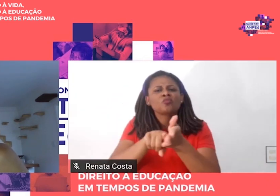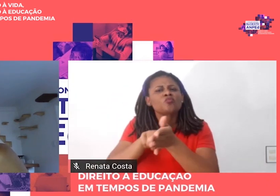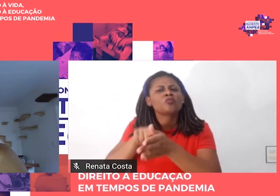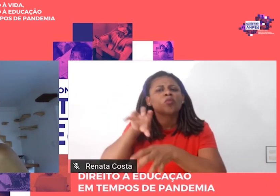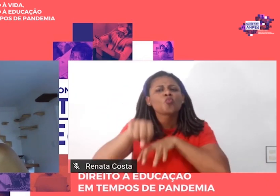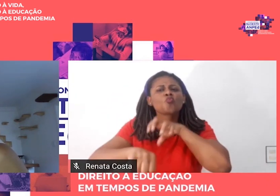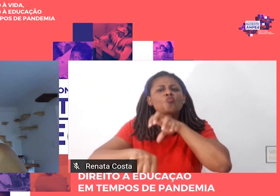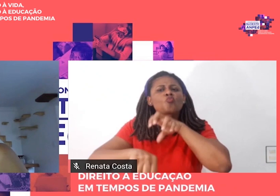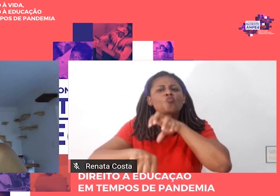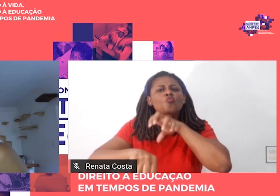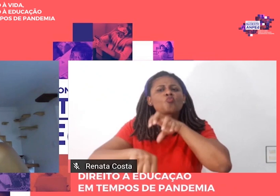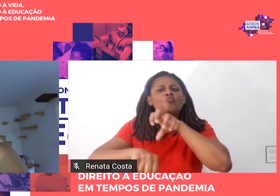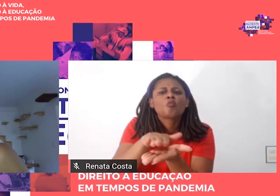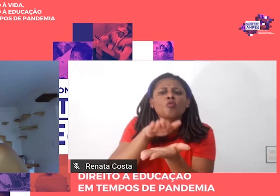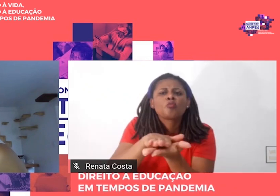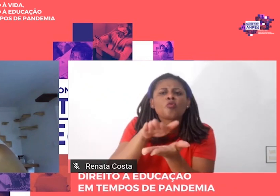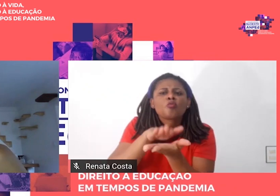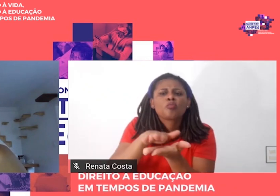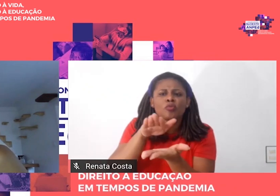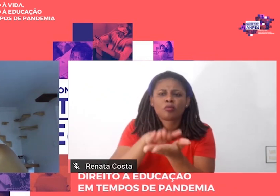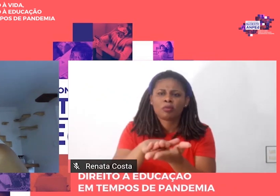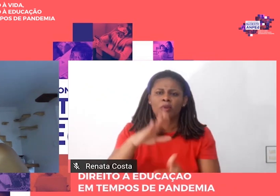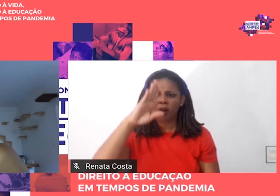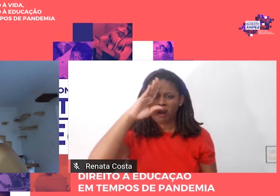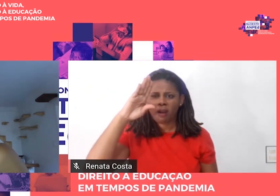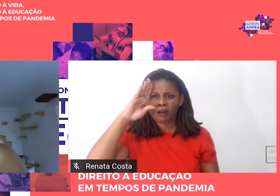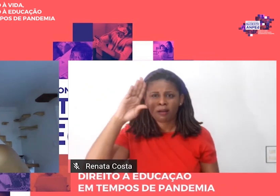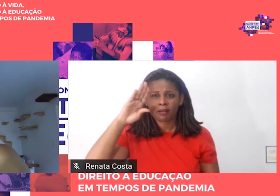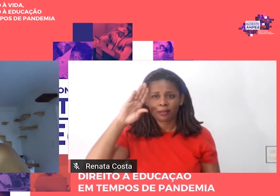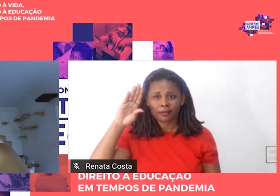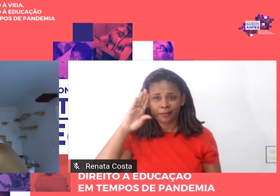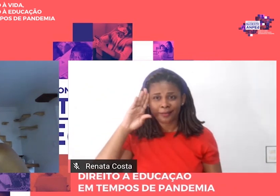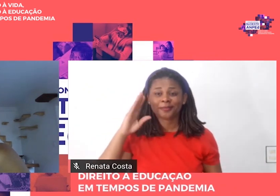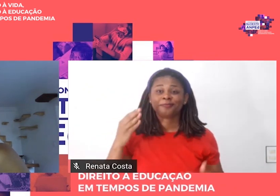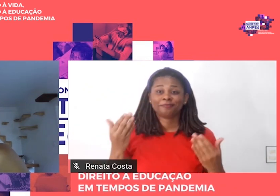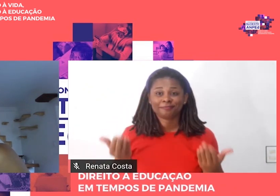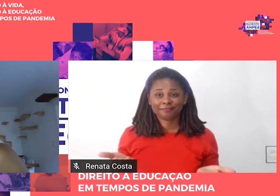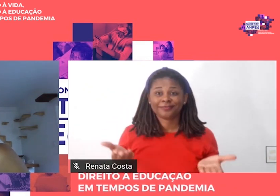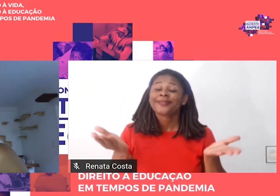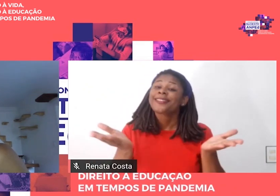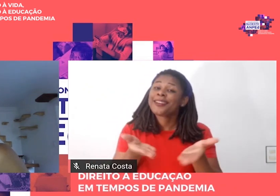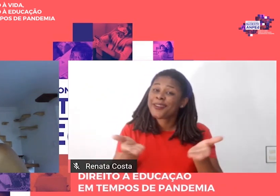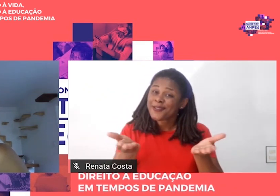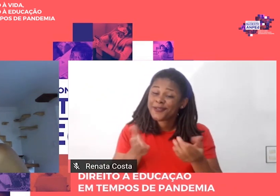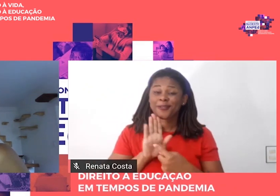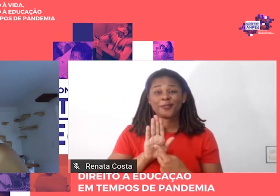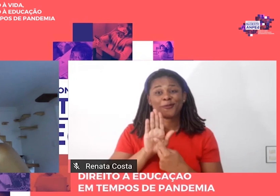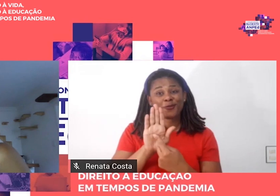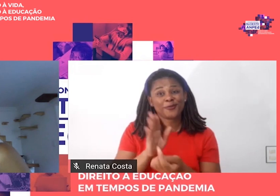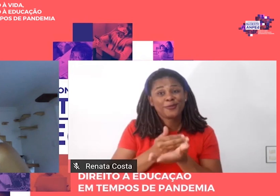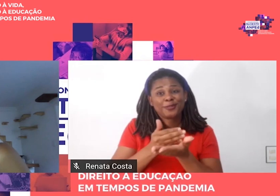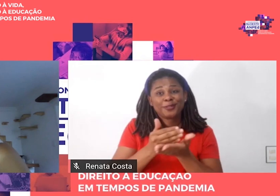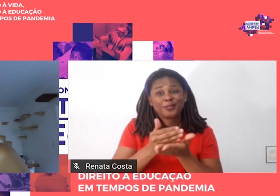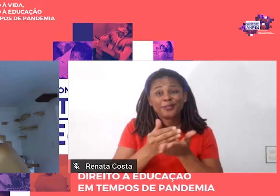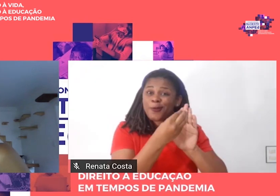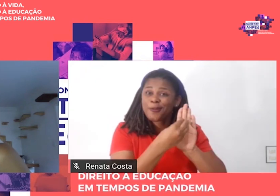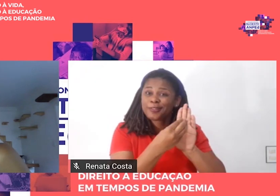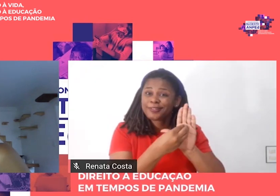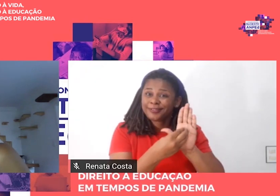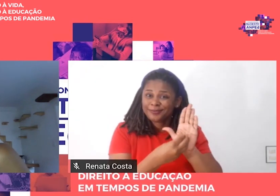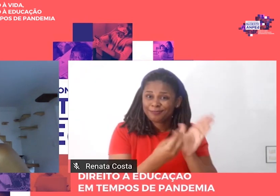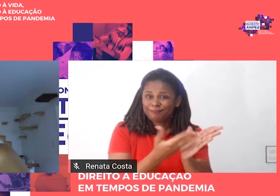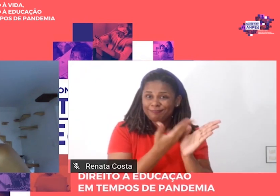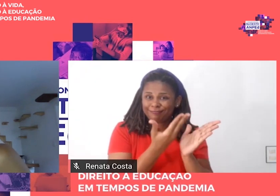produção acadêmica. Então, passo agora ao conteúdo do livro propriamente dito. Logo em